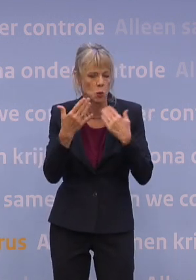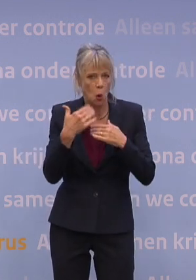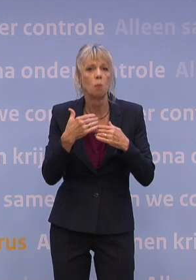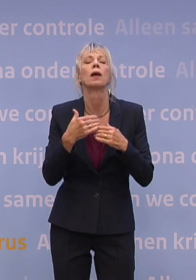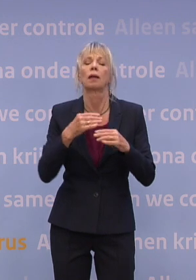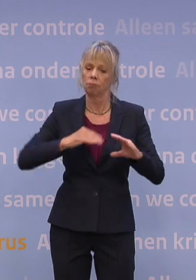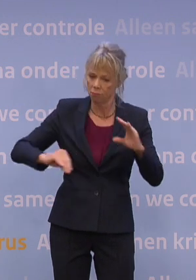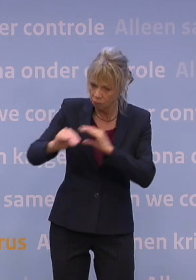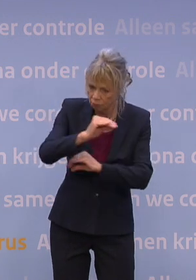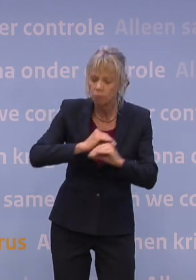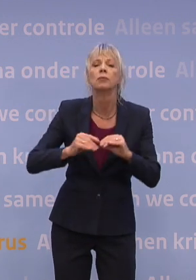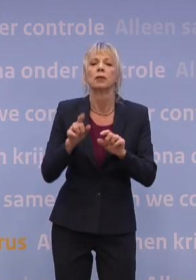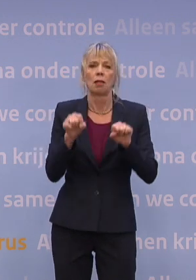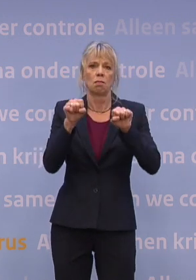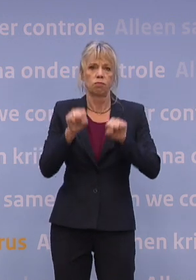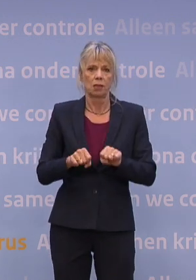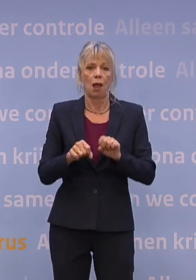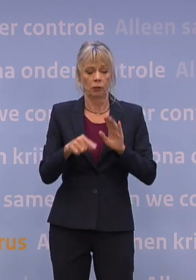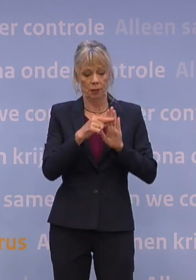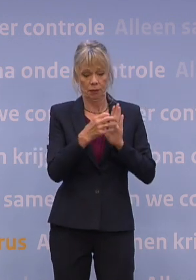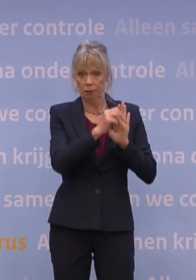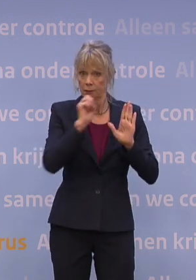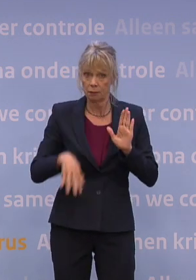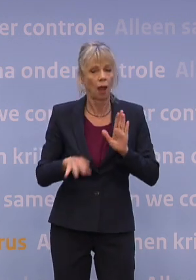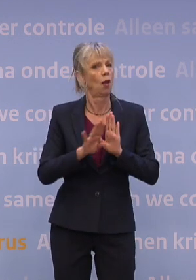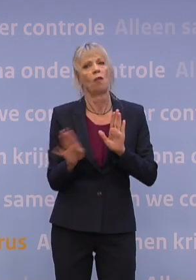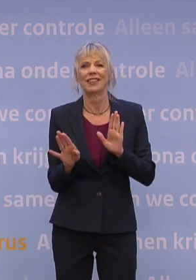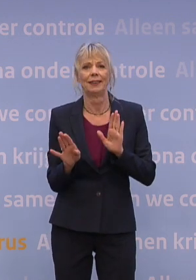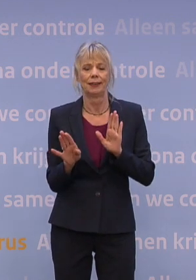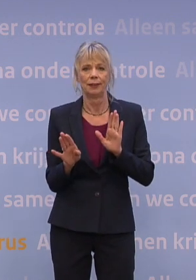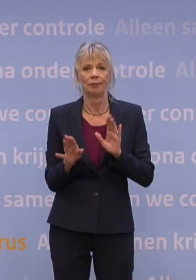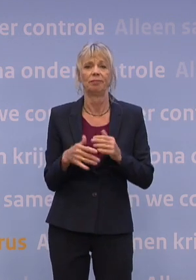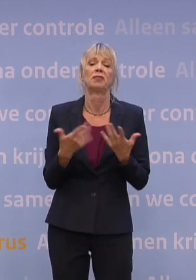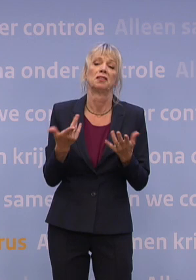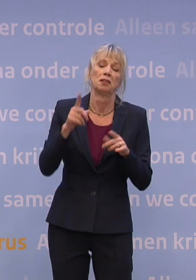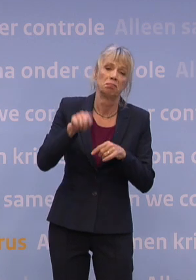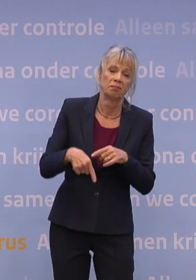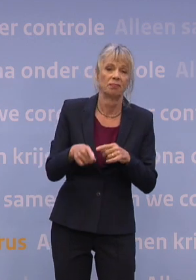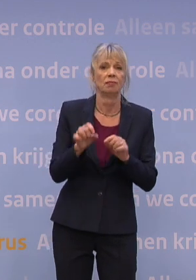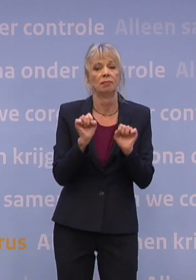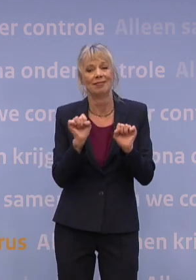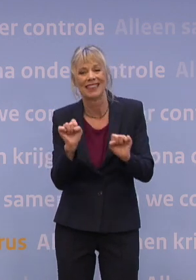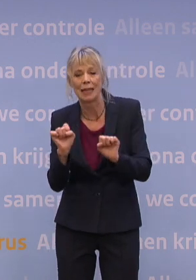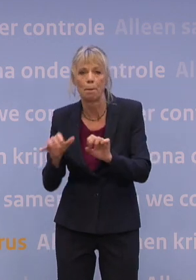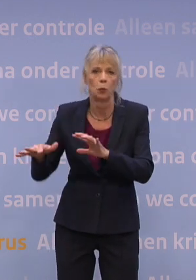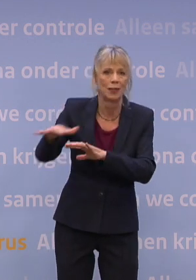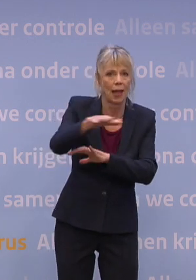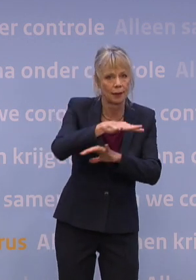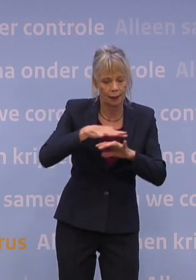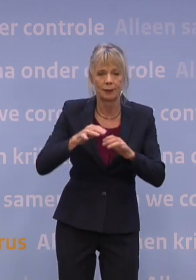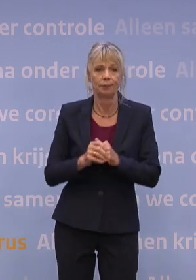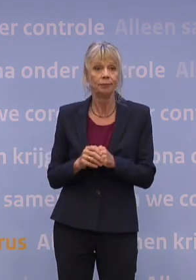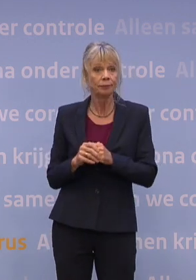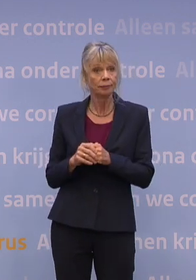besluit nemen. Gaan we dat besluit nemen. En dat doen we tegen de achtergrond van opgebouwde immunisatie en de besmettingsgraad van dat moment. Komt er een soort dan?